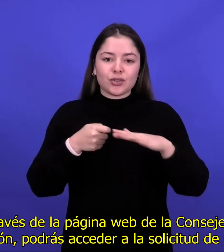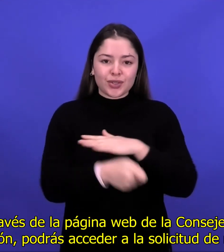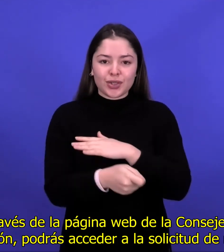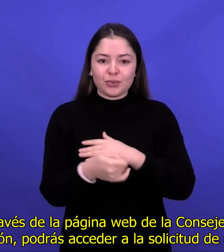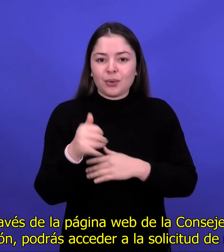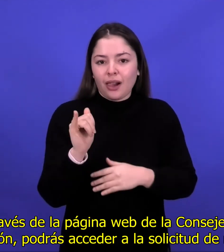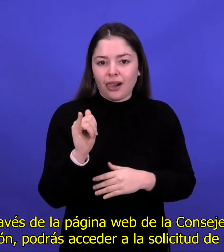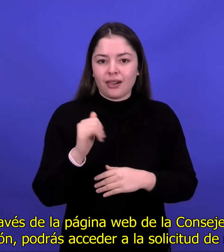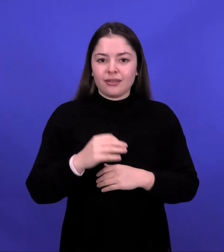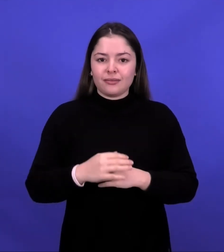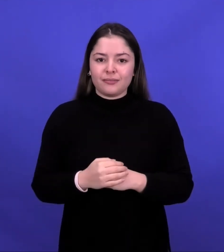matrícula.